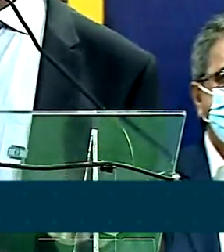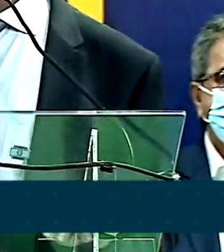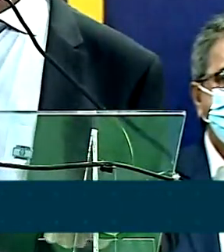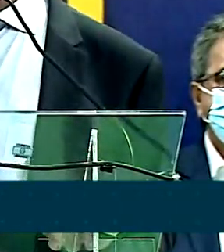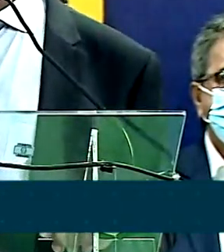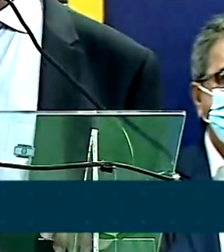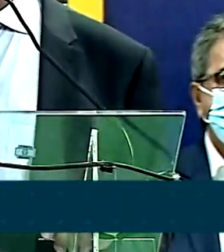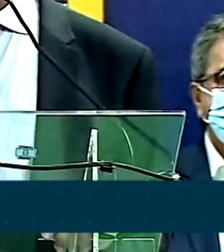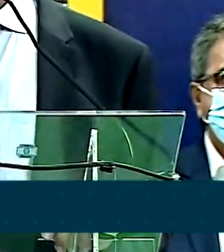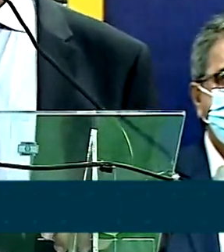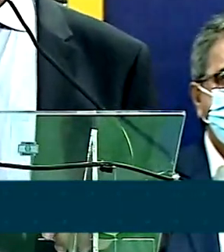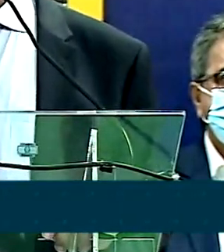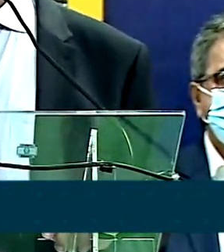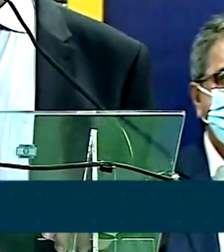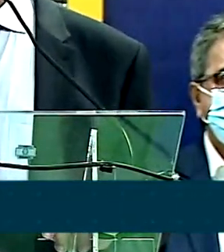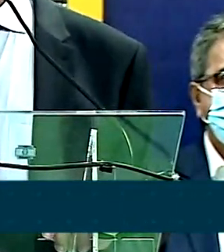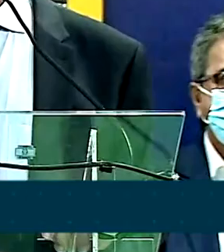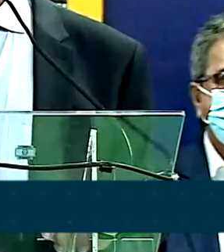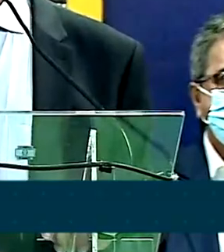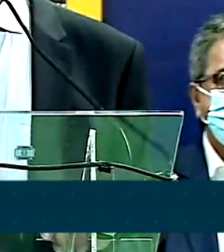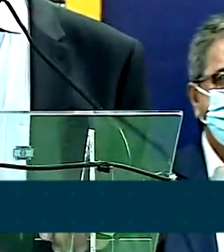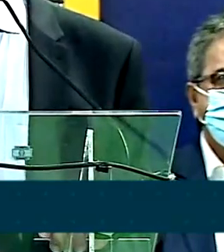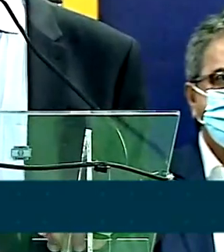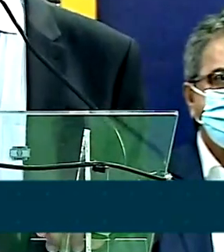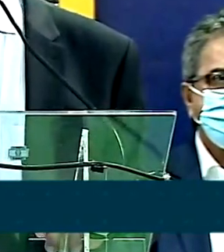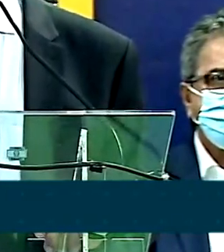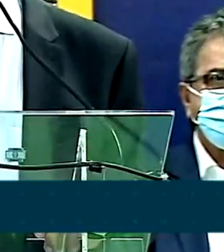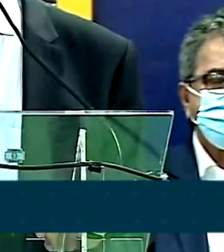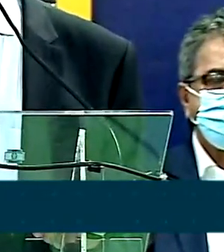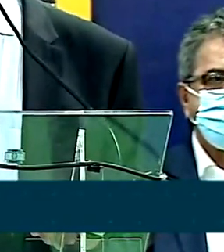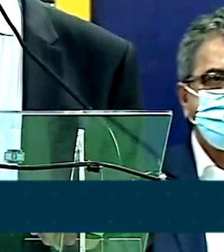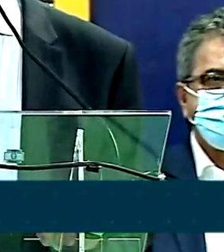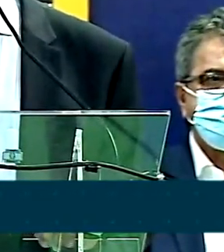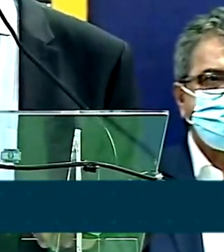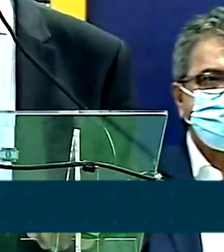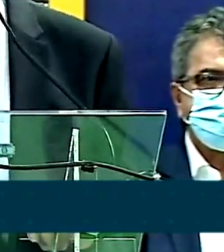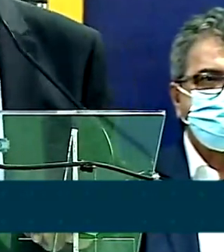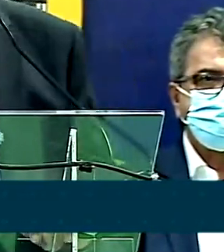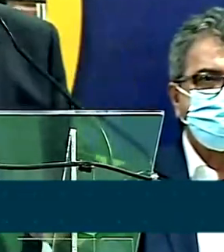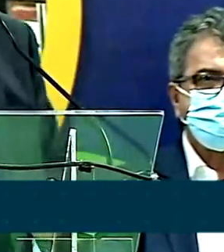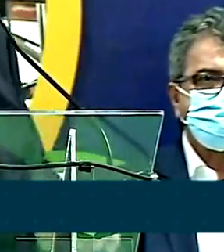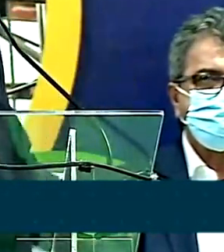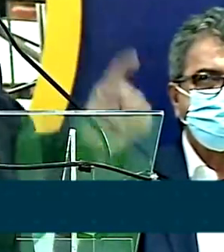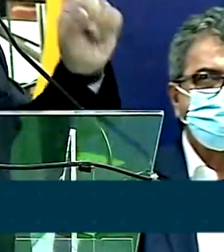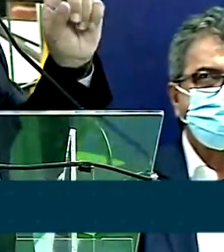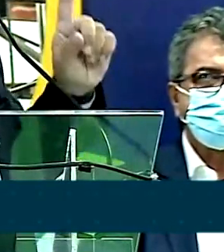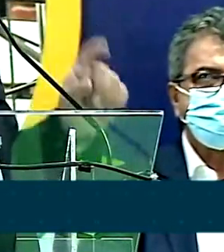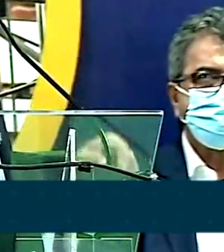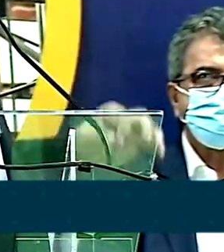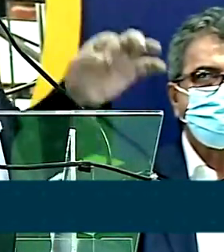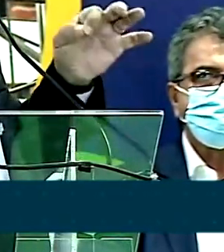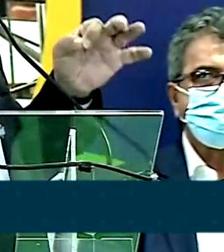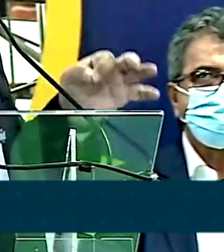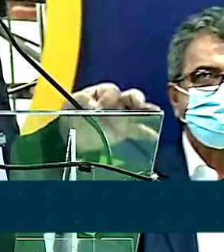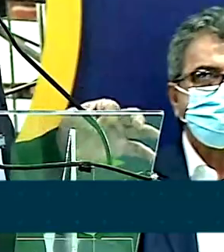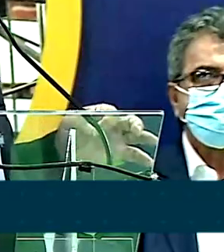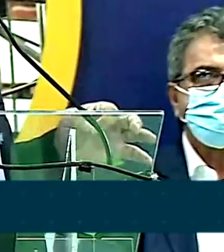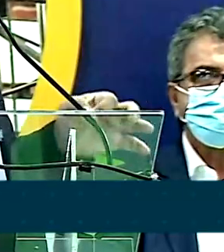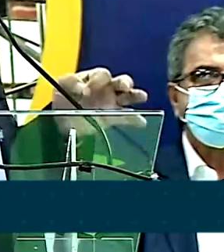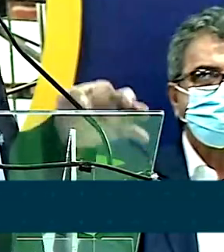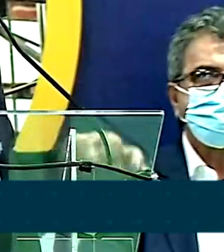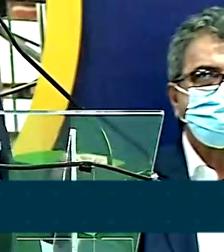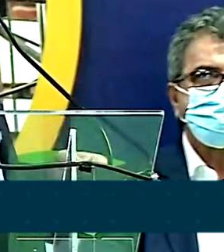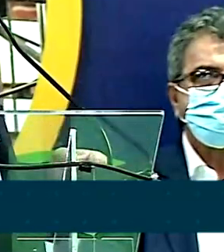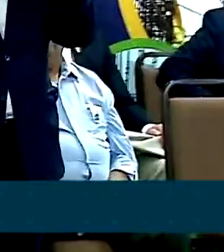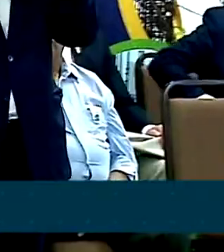negociada em 120 meses, será em torno de 9 mil, o que significará uma prestação de menos de 80 reais